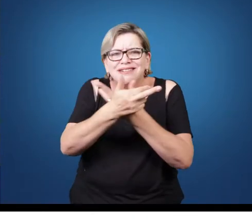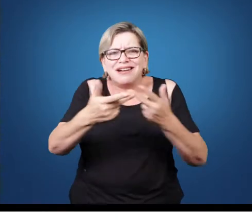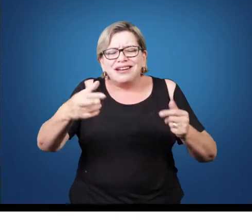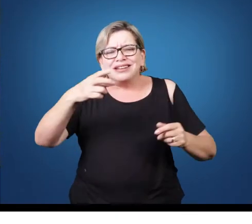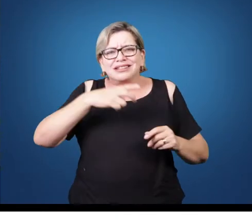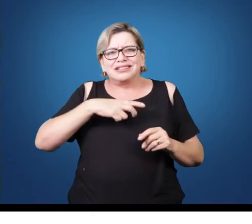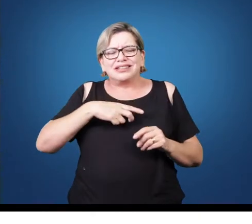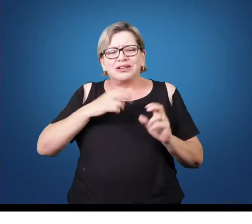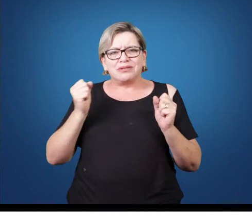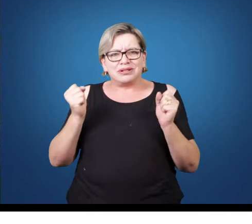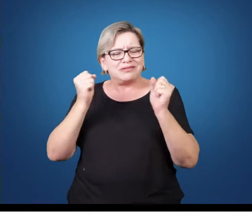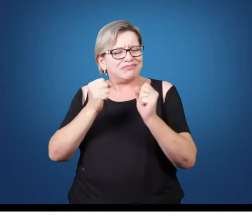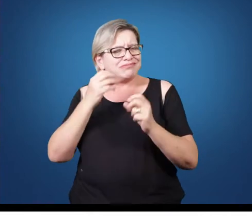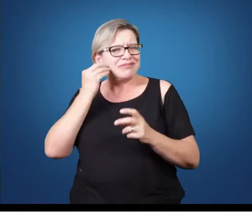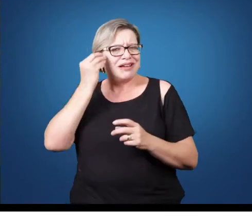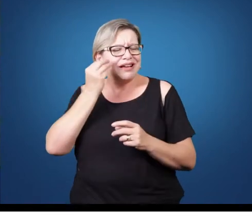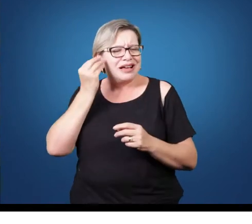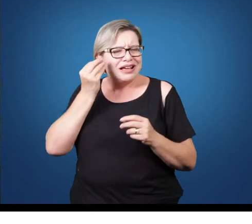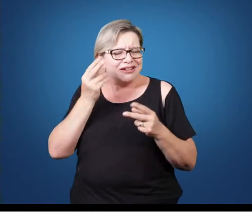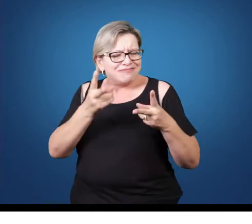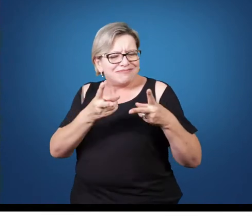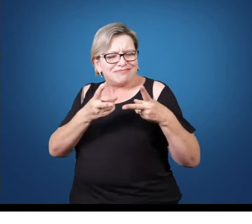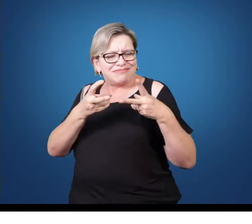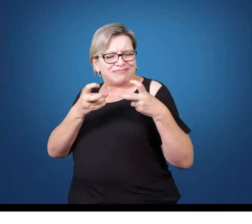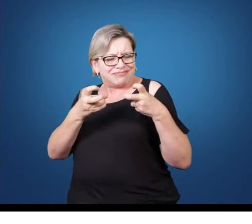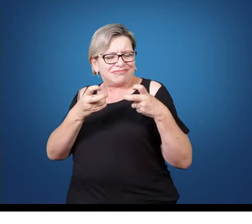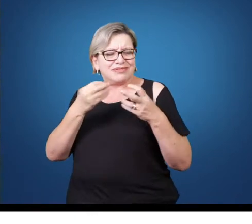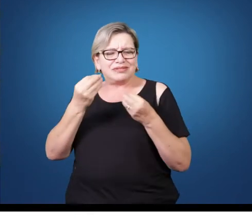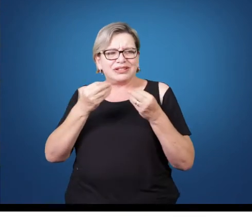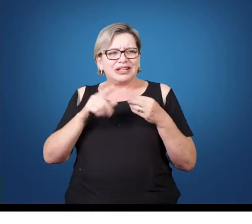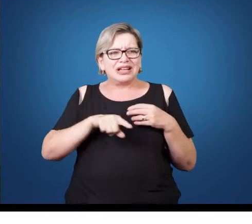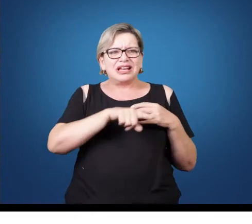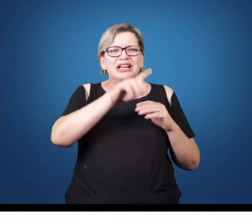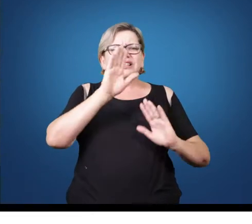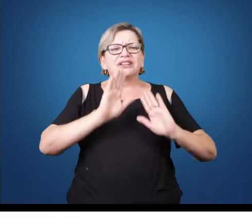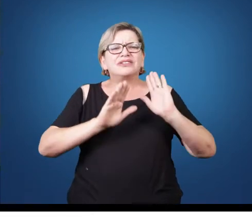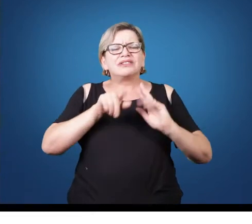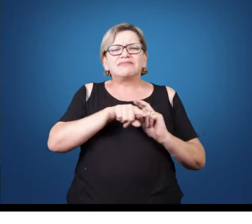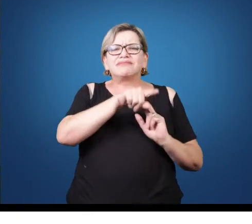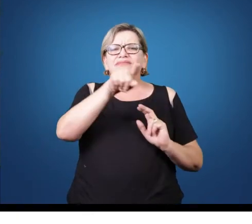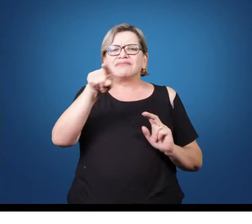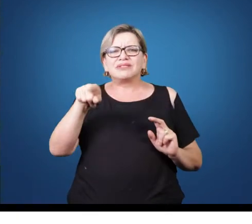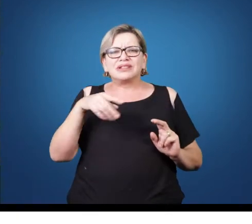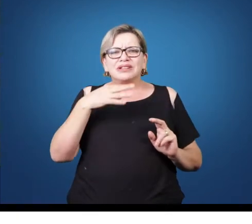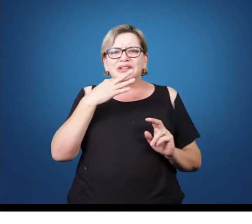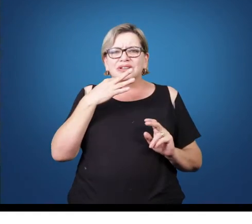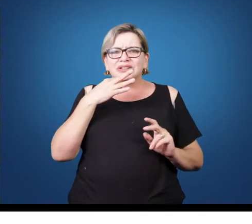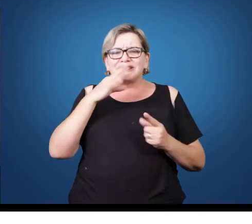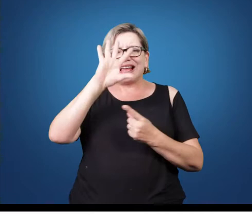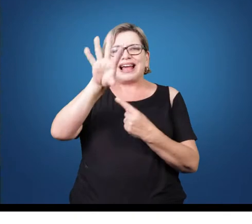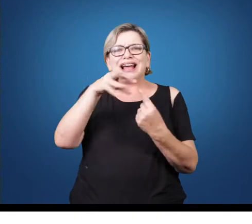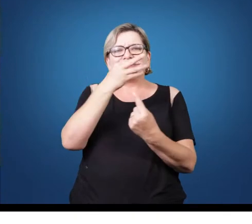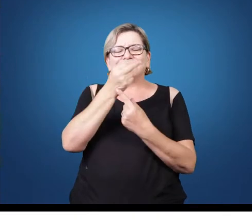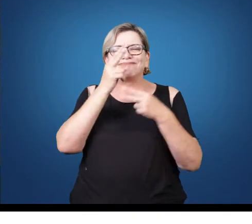A gente pode tentar fazer uma aproximação até. Talvez vocês conheçam as artes visuais melhor do que as artes